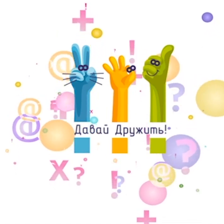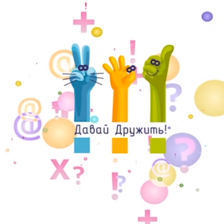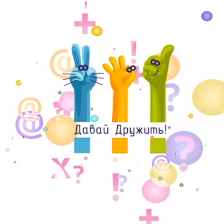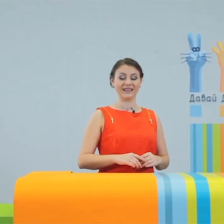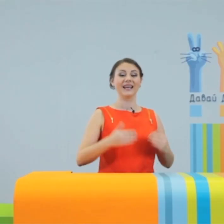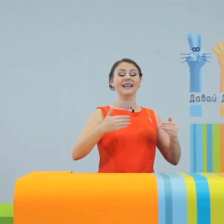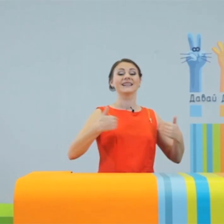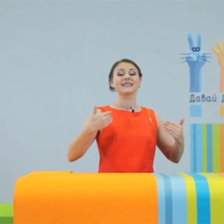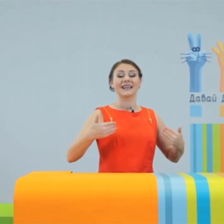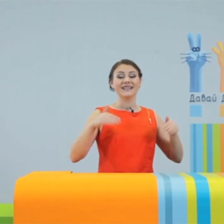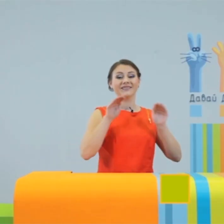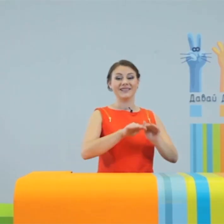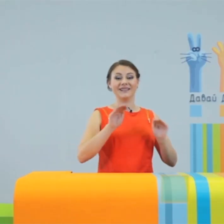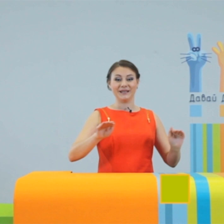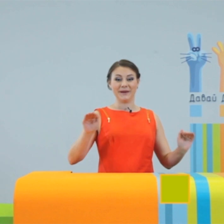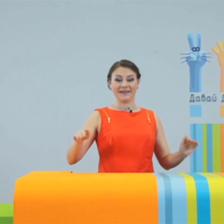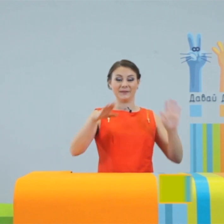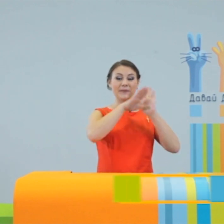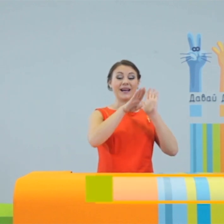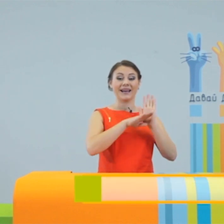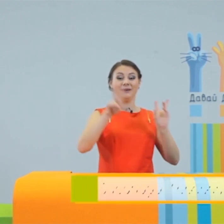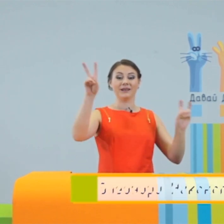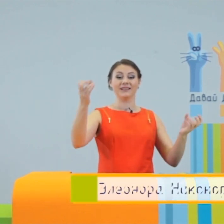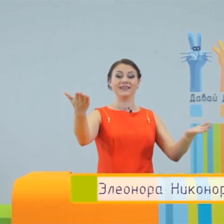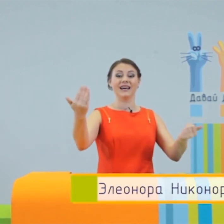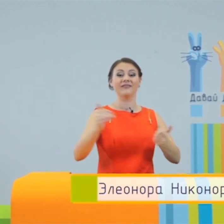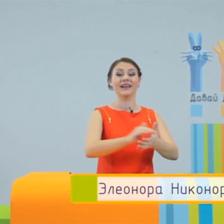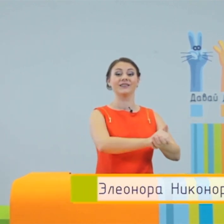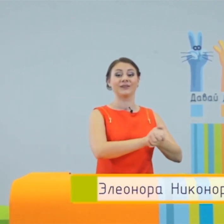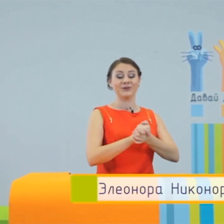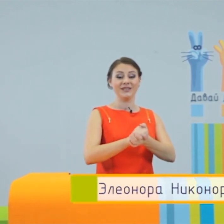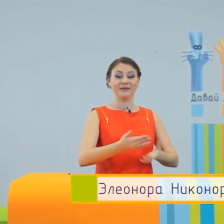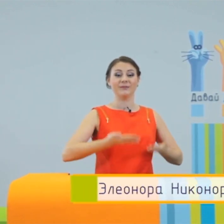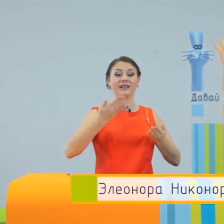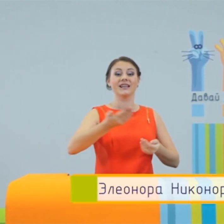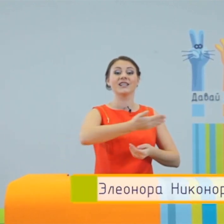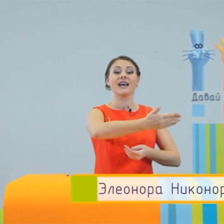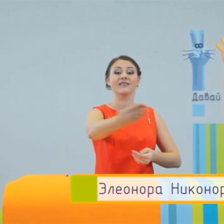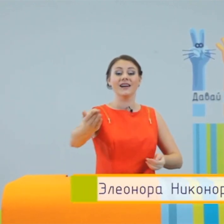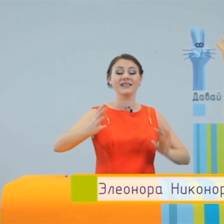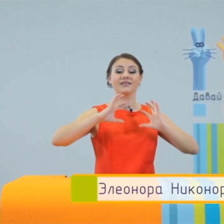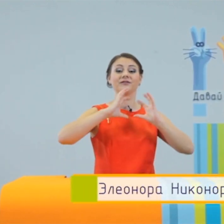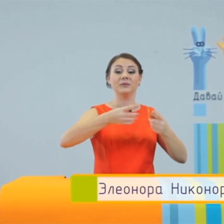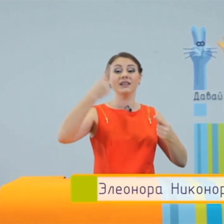Transcription Здравствуйте, ребята! Программа «Давай дружить» приглашает вас в мир